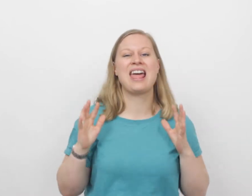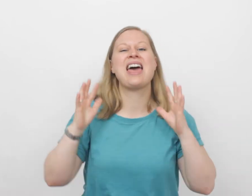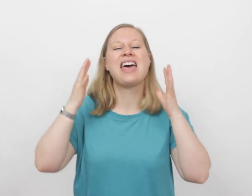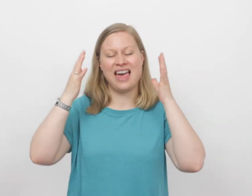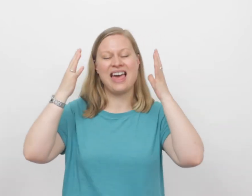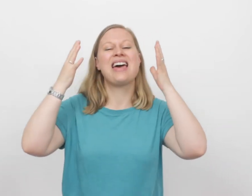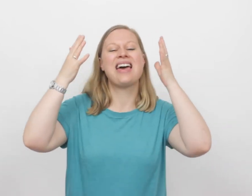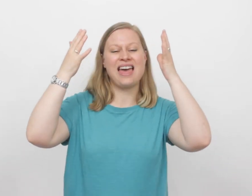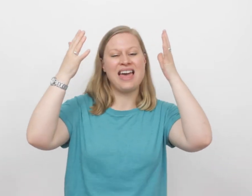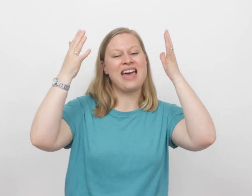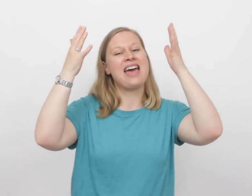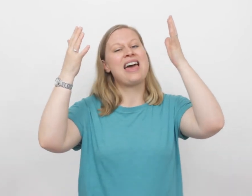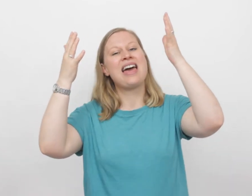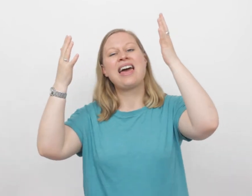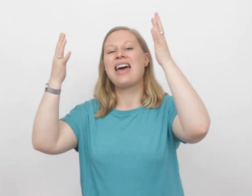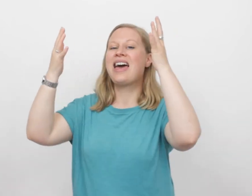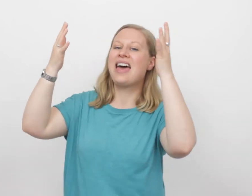Ik herleef